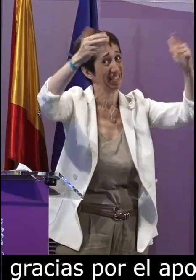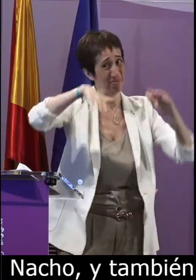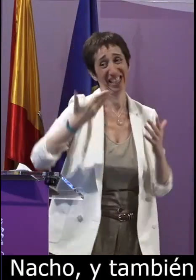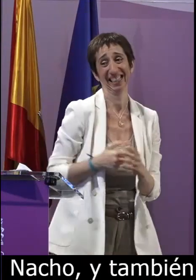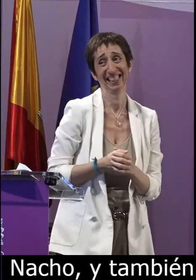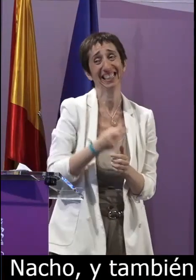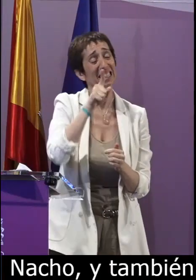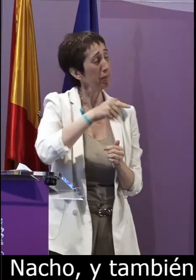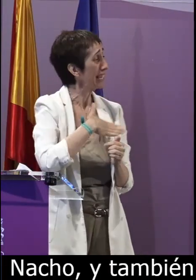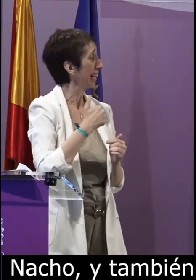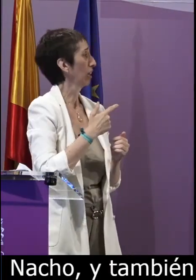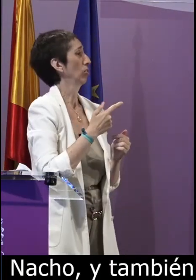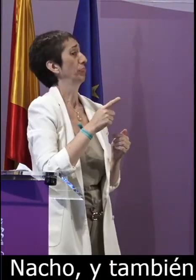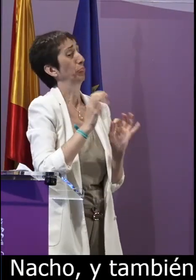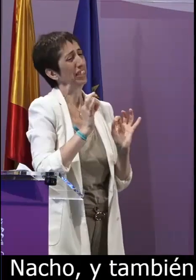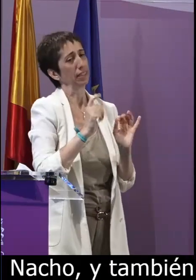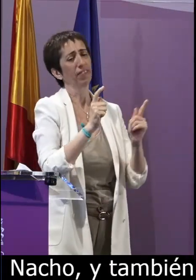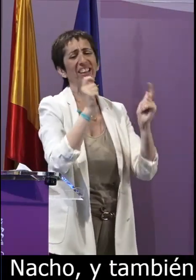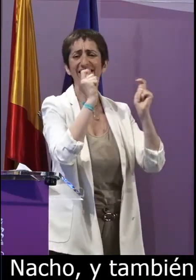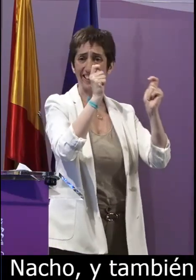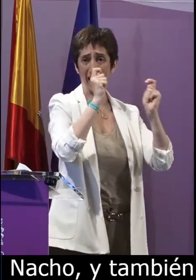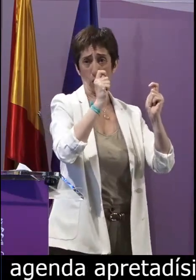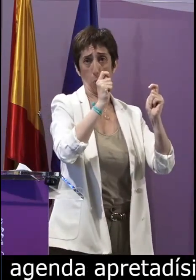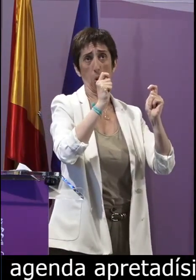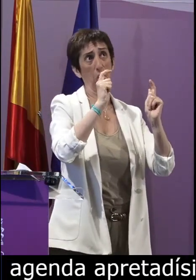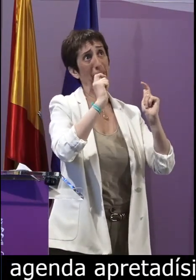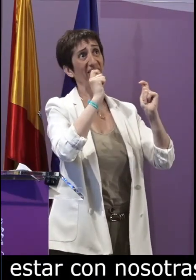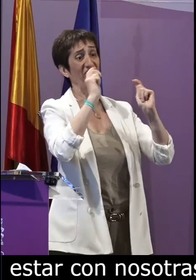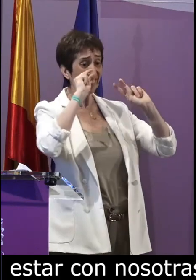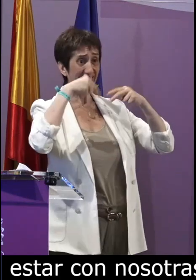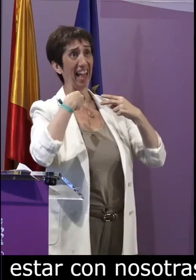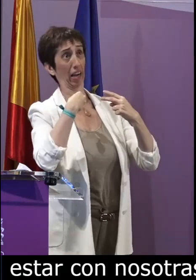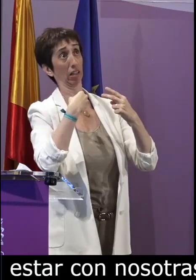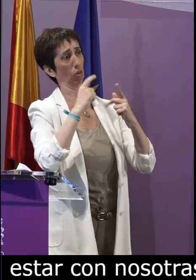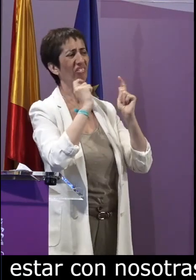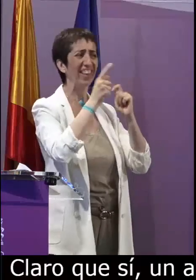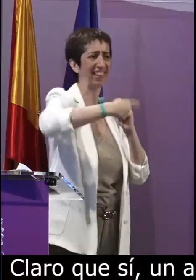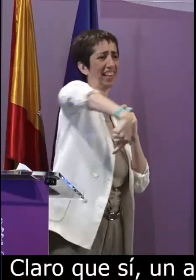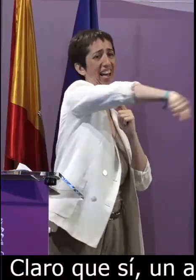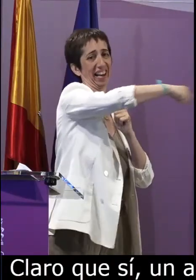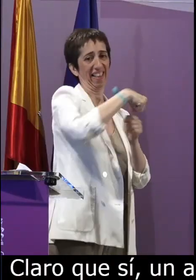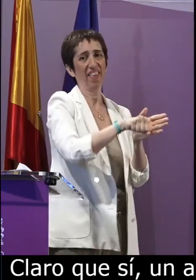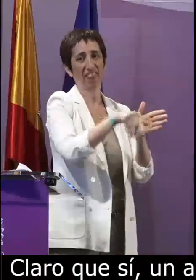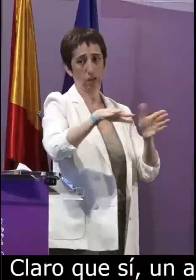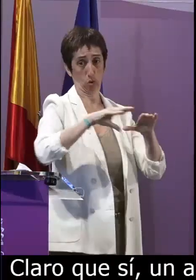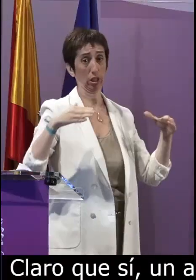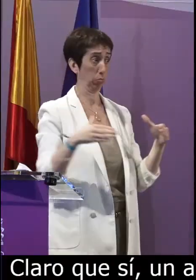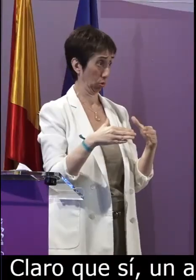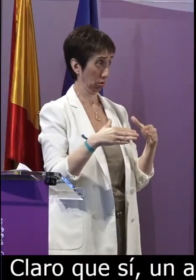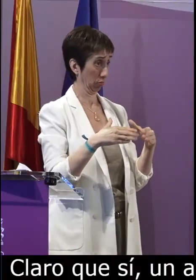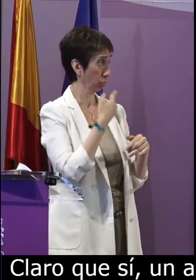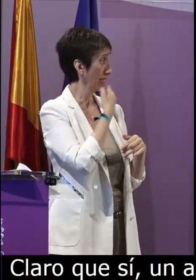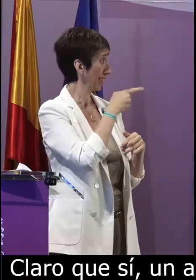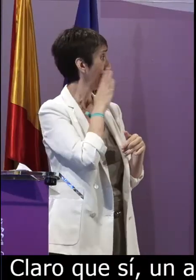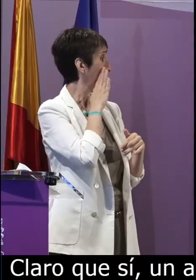claro que sí un aplauso y también quiero felicitar al